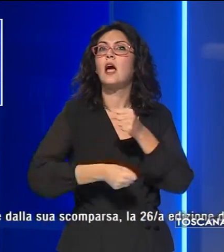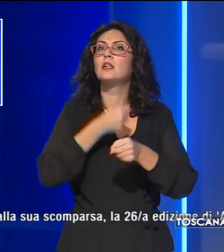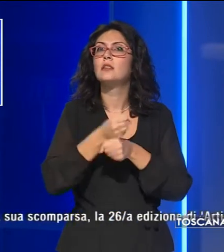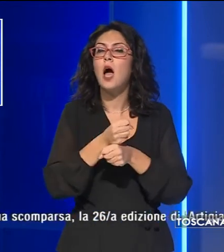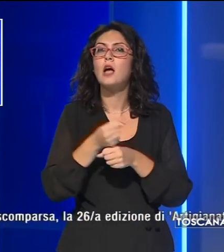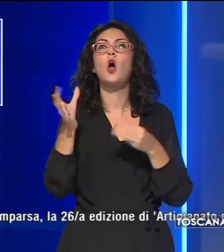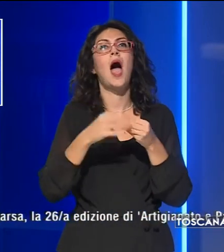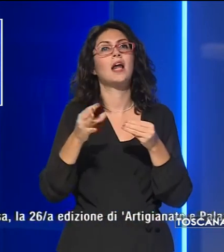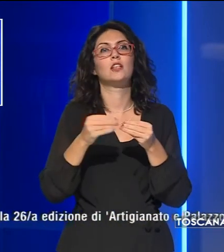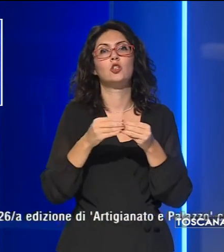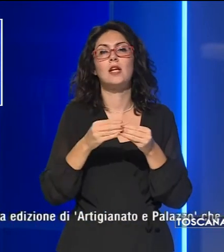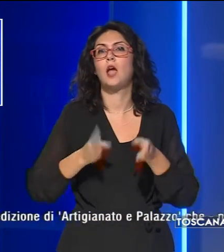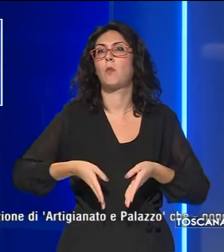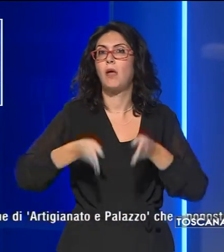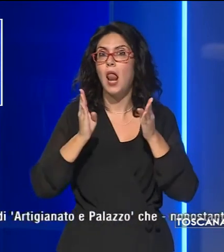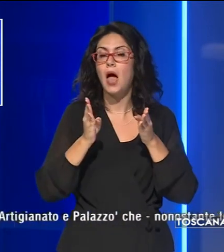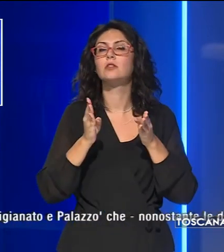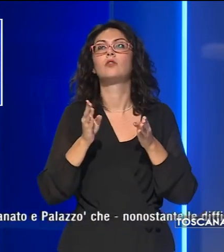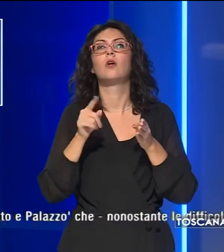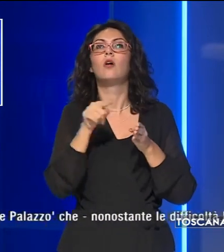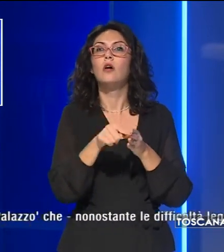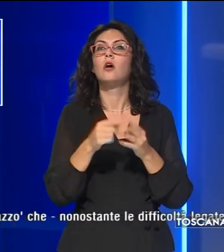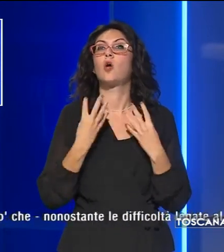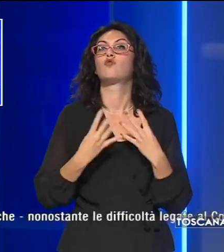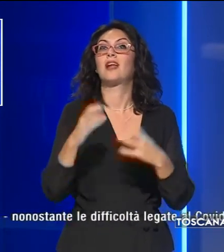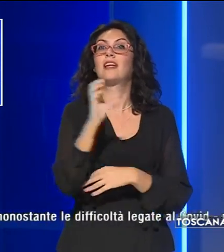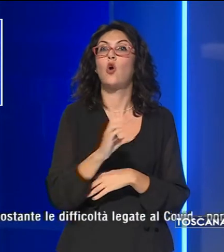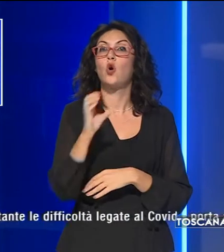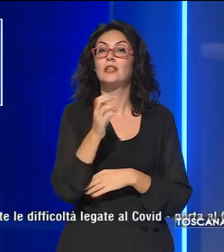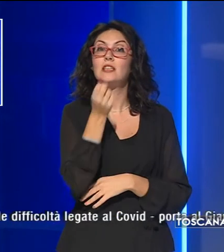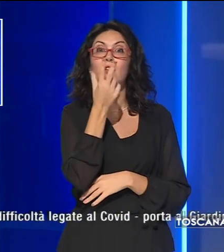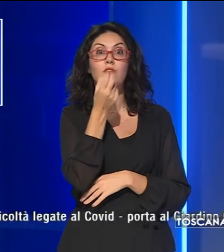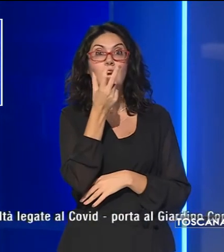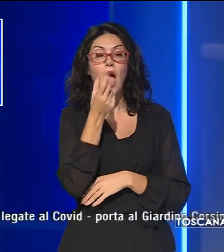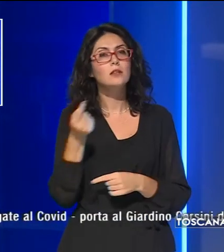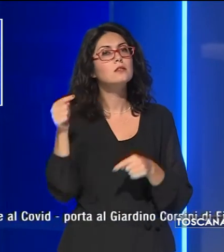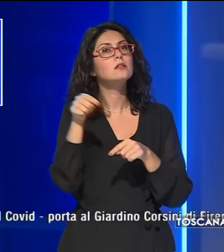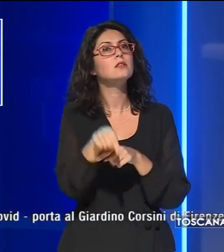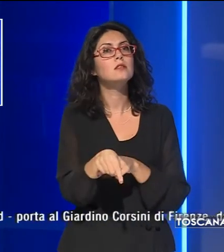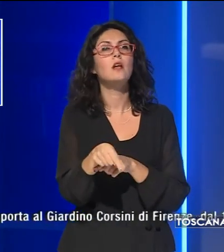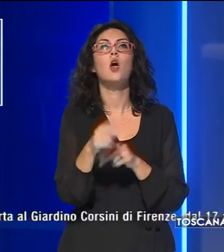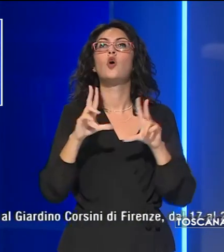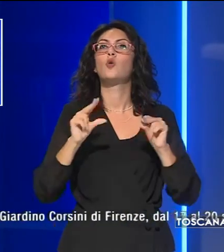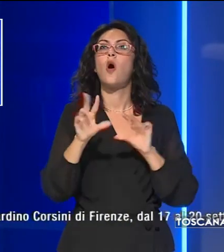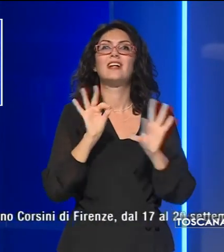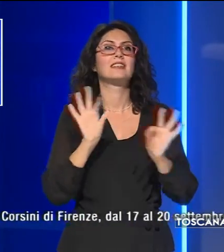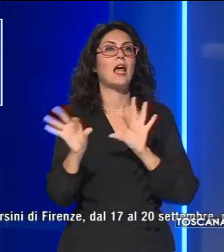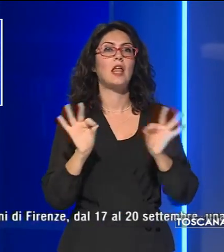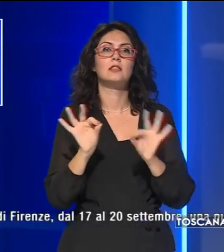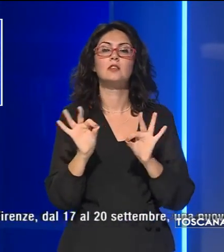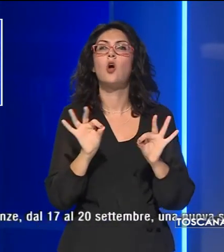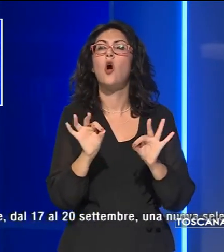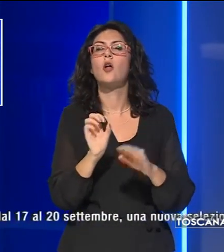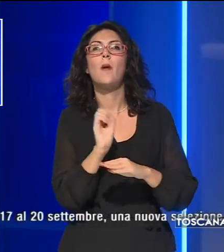Artigianato e Palazzo che porta a Giardino Corsini di Firenze una nuova selezione di maestri